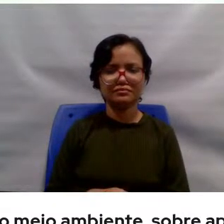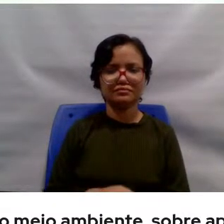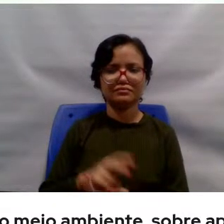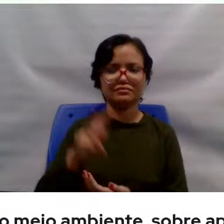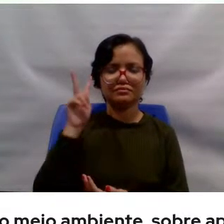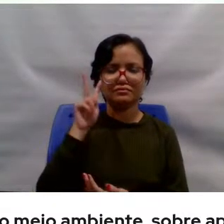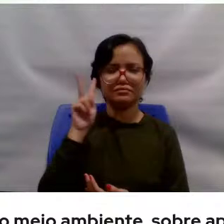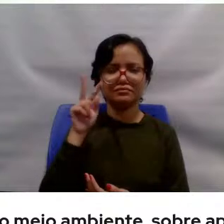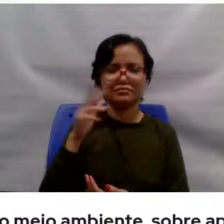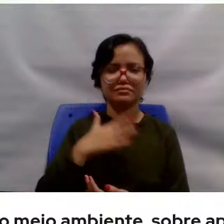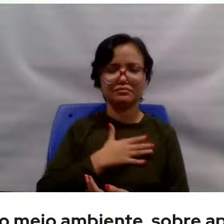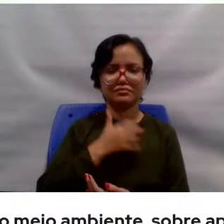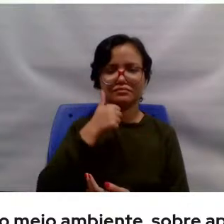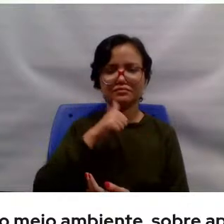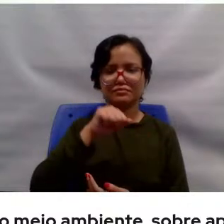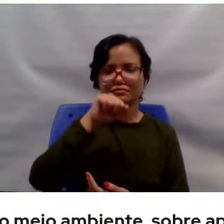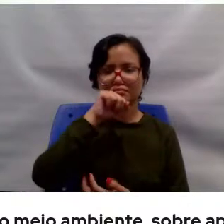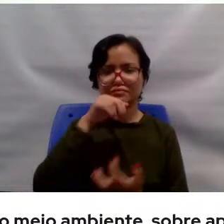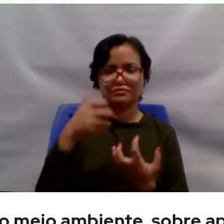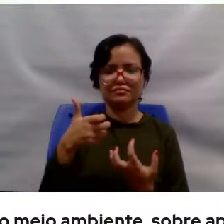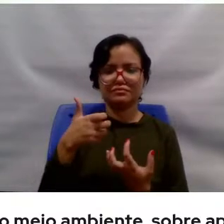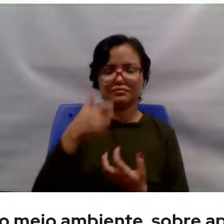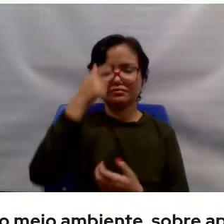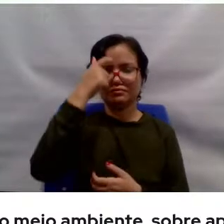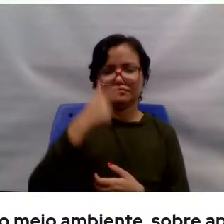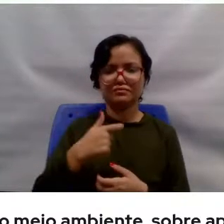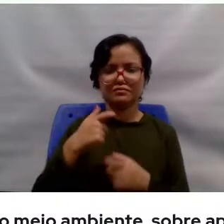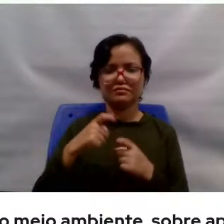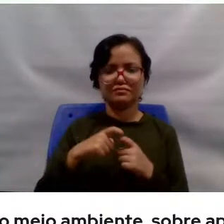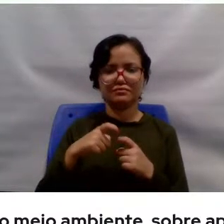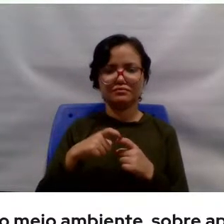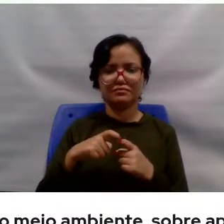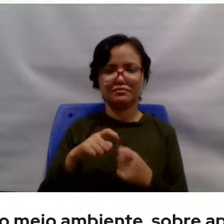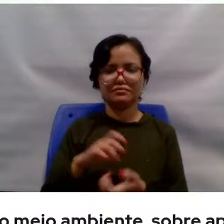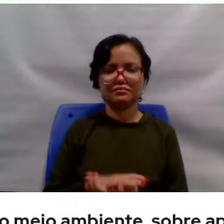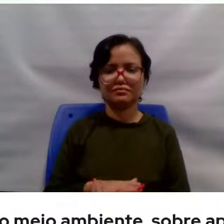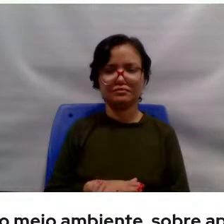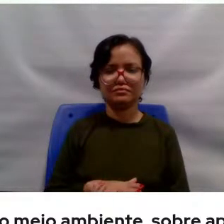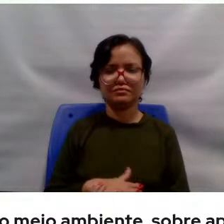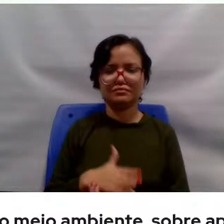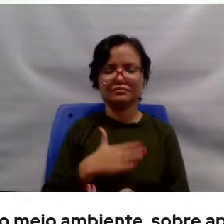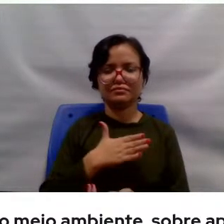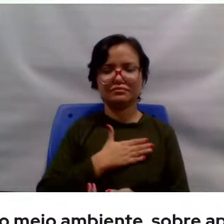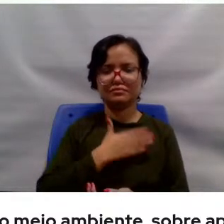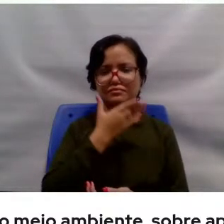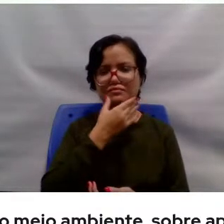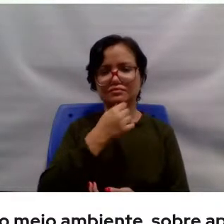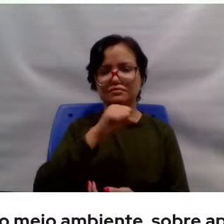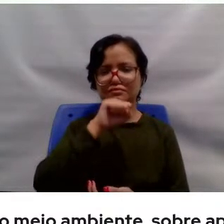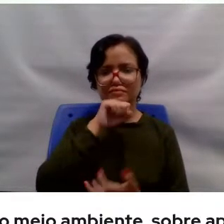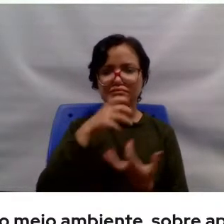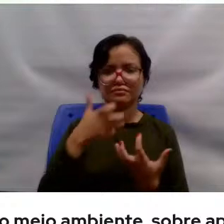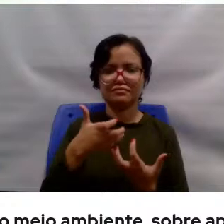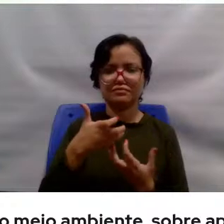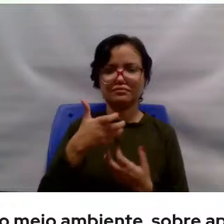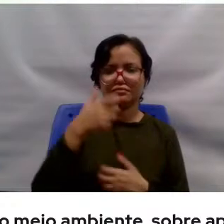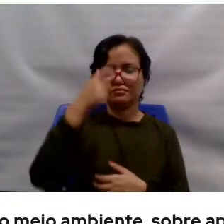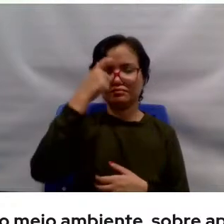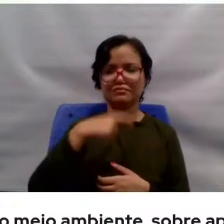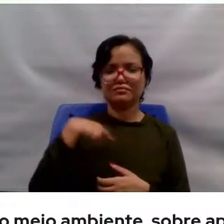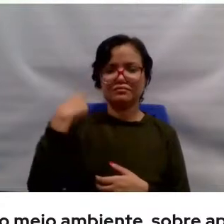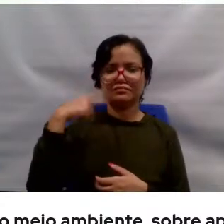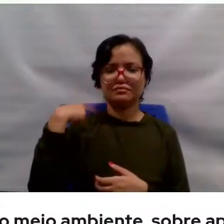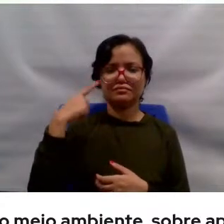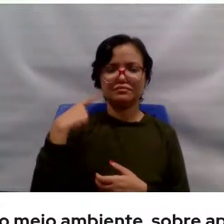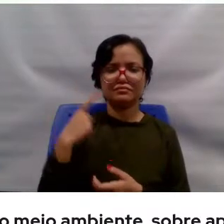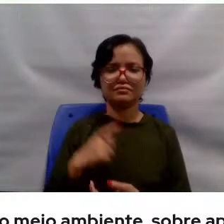minha mãe queria que eu fosse médica, meu pai queria que eu fosse advogada e quando a gente entra no ensino médio, a gente não tem